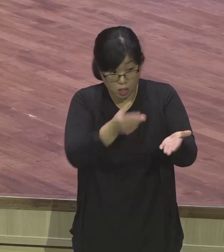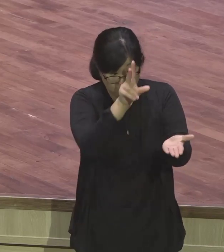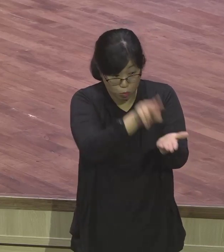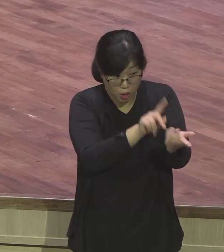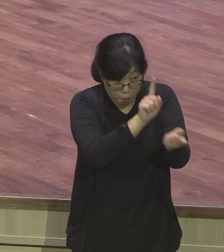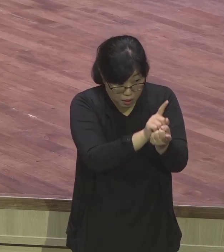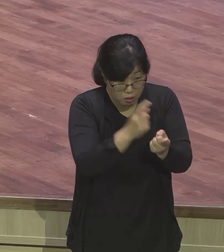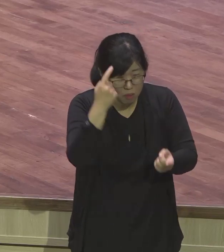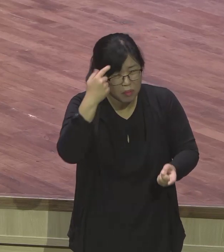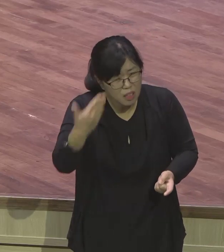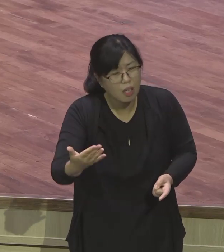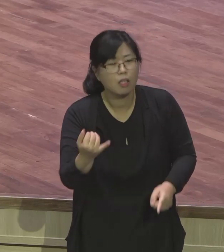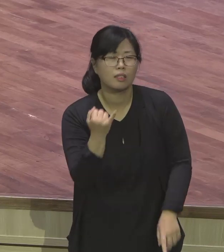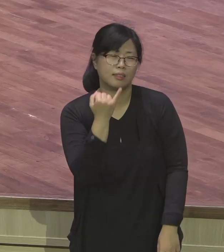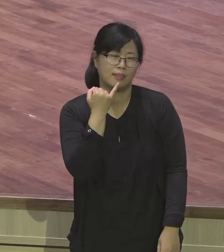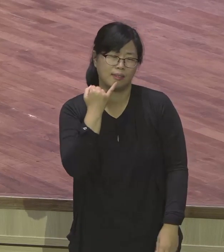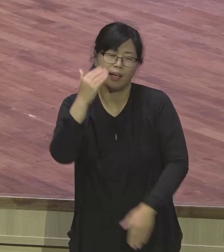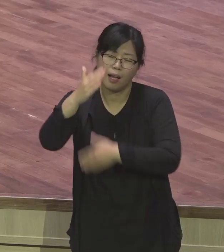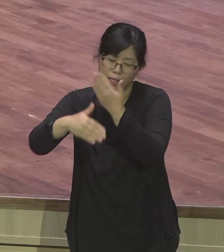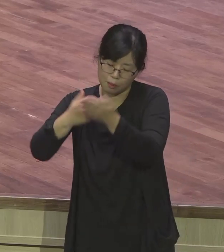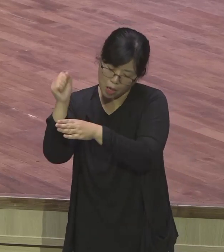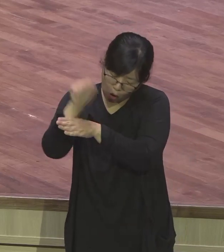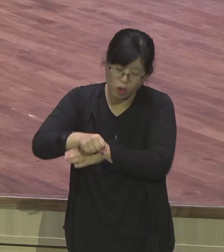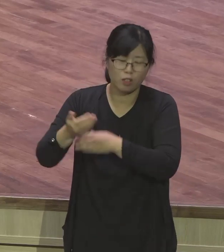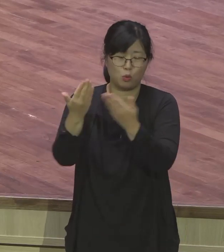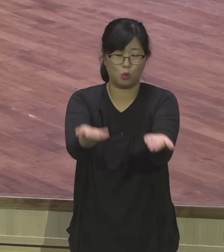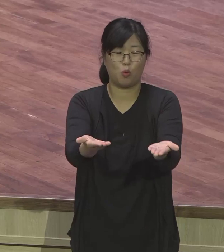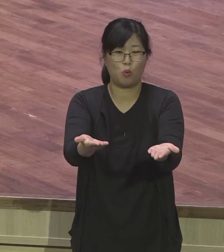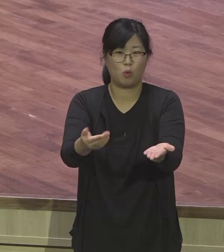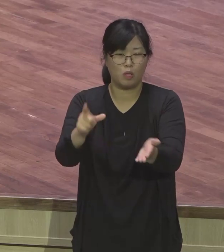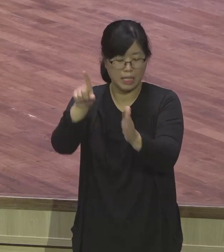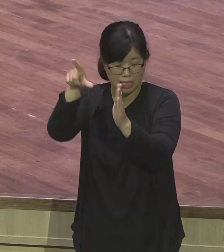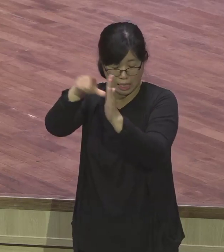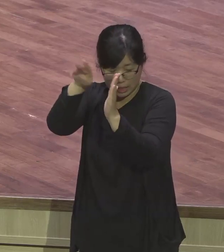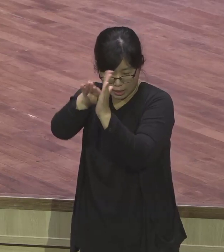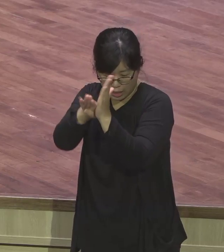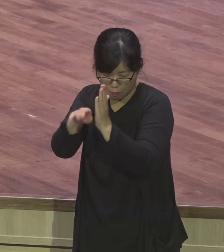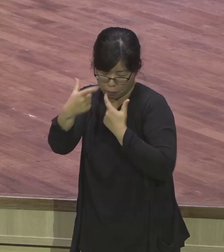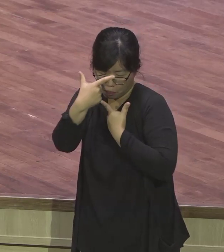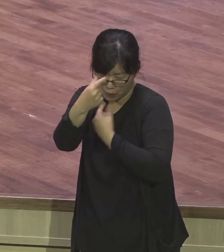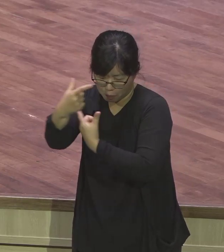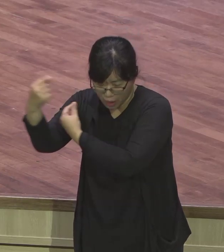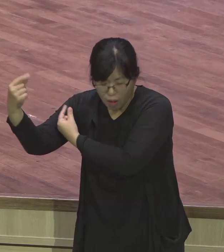하나님 허락 아니고 어떻게 이래서 왔는 것도 간섭하시고 물칼도 세신데 모르시겠어요. 전능자가